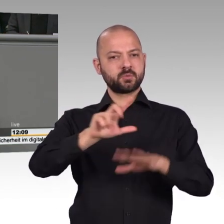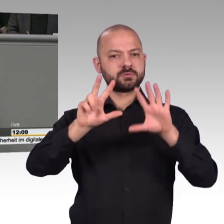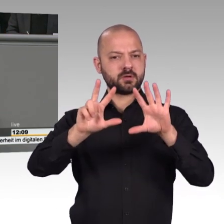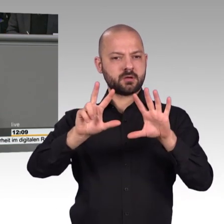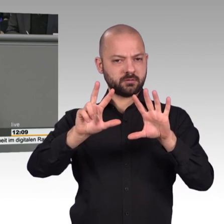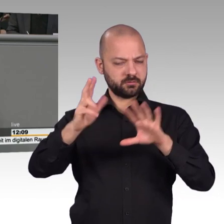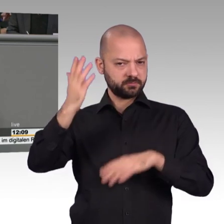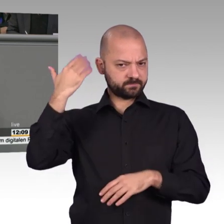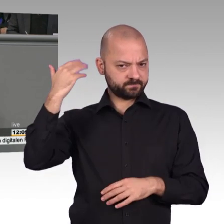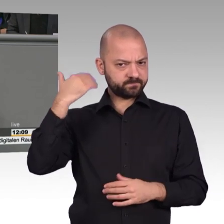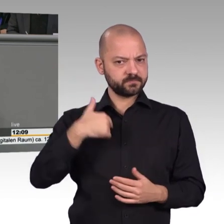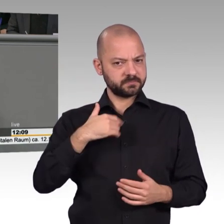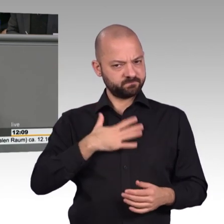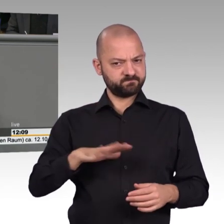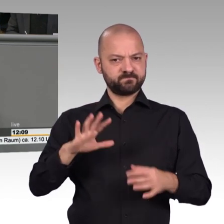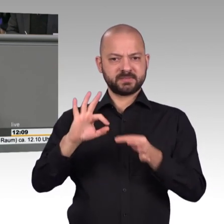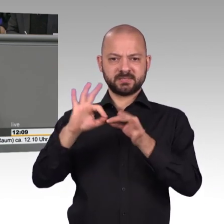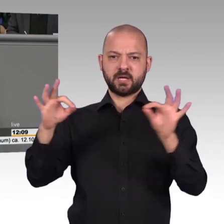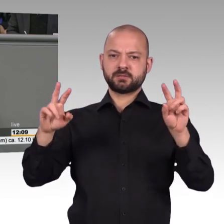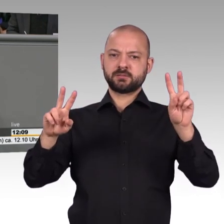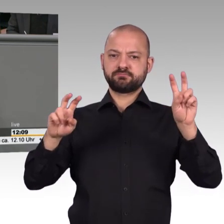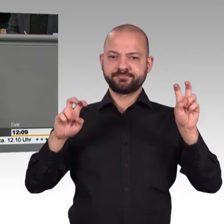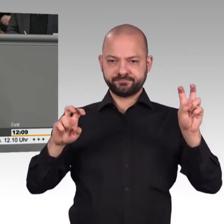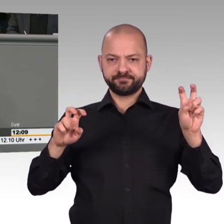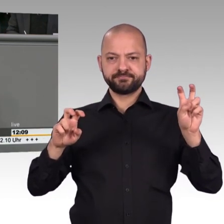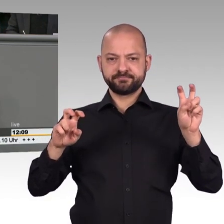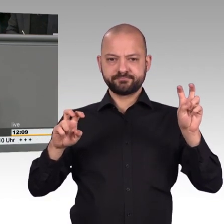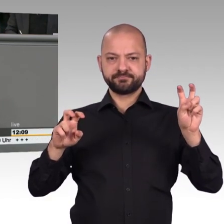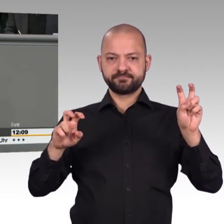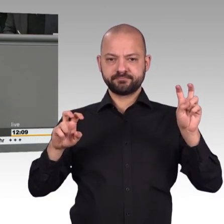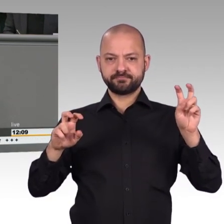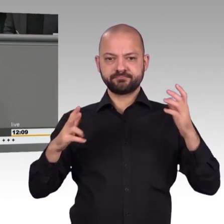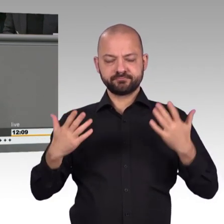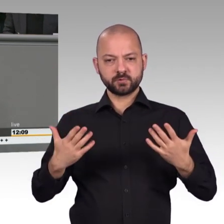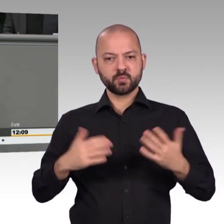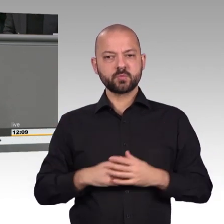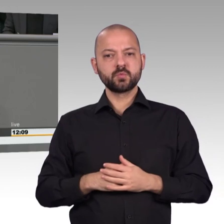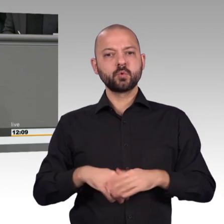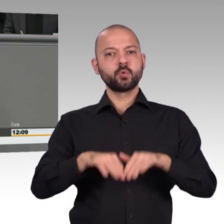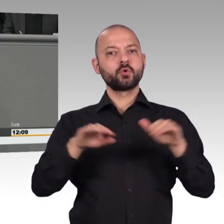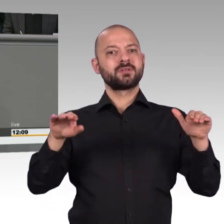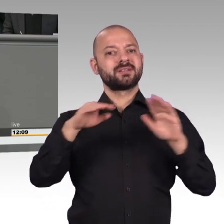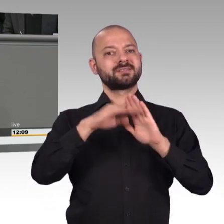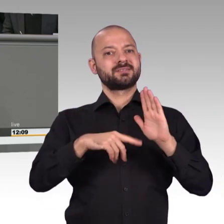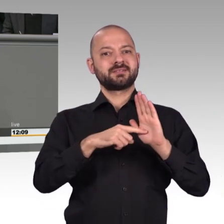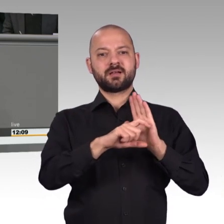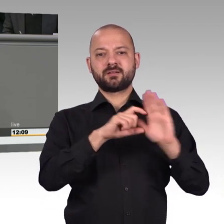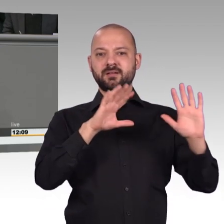Übermittlung. Darüber hinaus ist es so, dass elektronische Kommunikation auch mit Mitteln